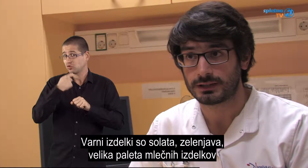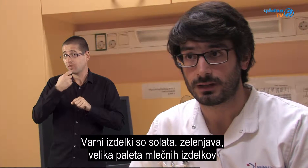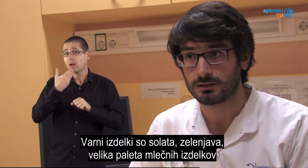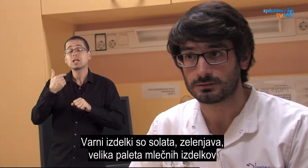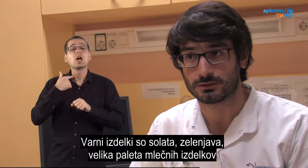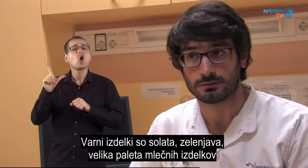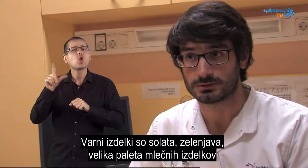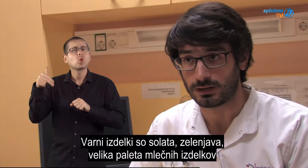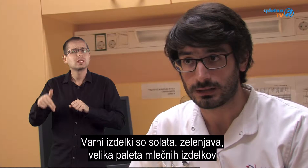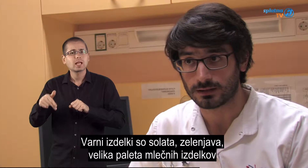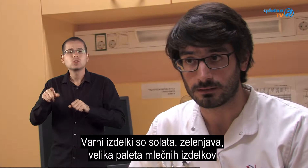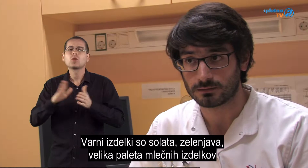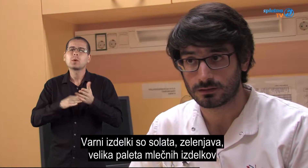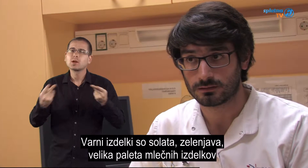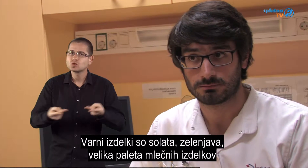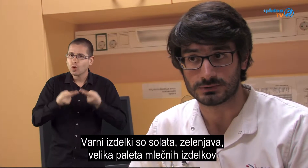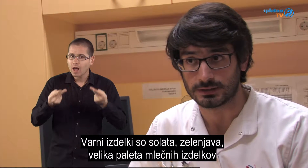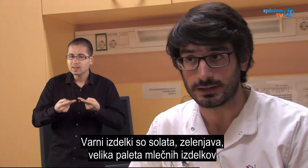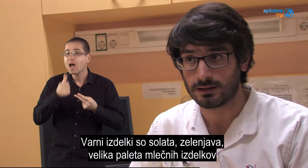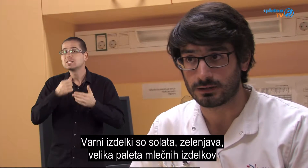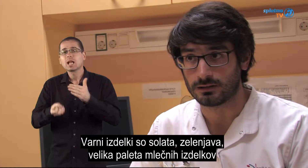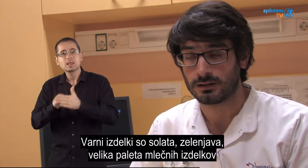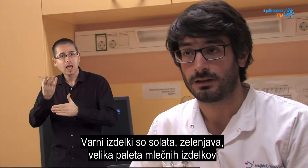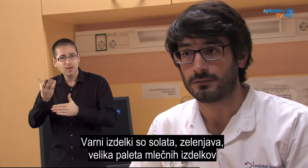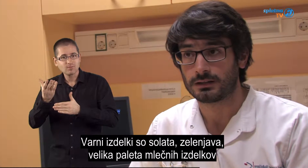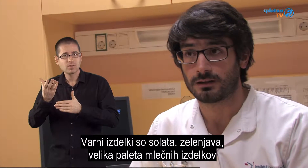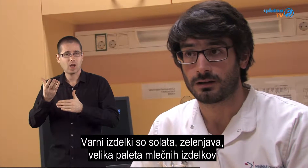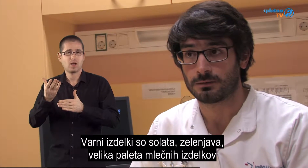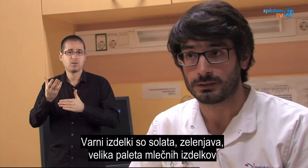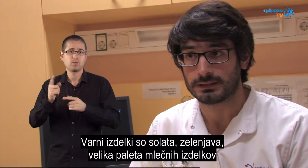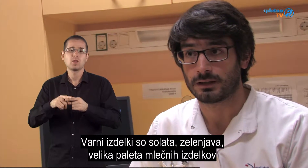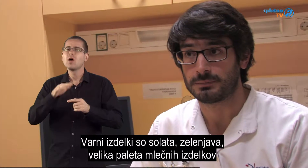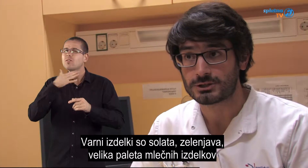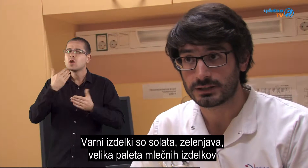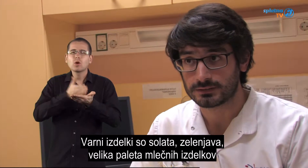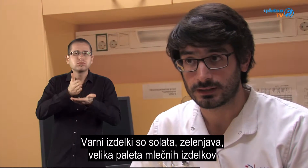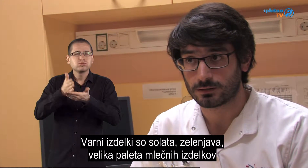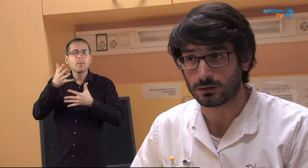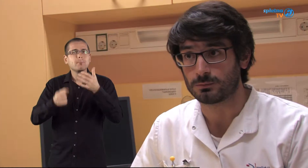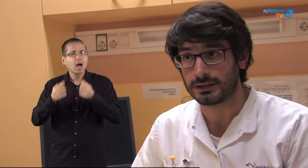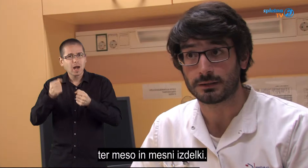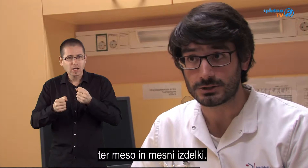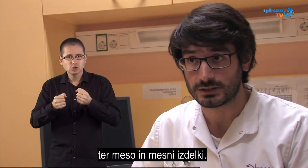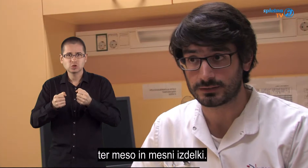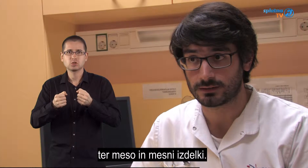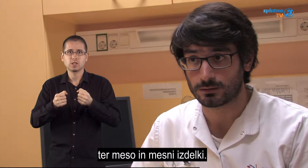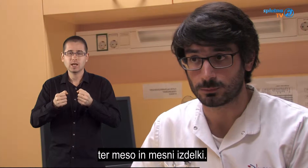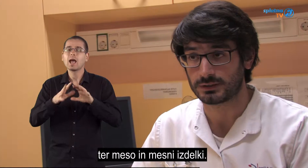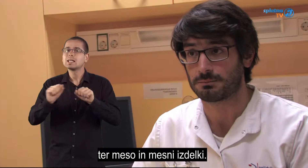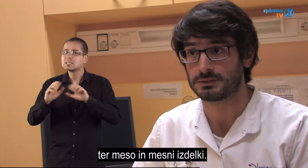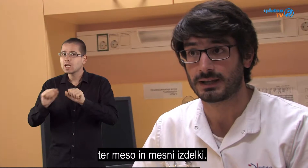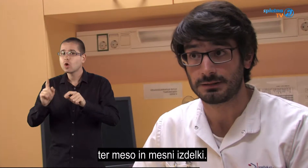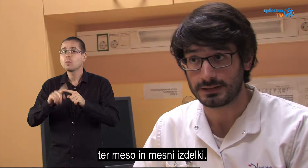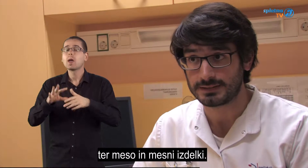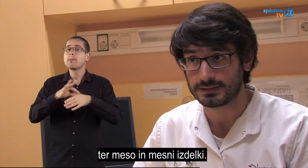brezglutena, so solata, zelenjava, velika paleta mlečnih izdelkov, mleka mlečnih izdelkov,